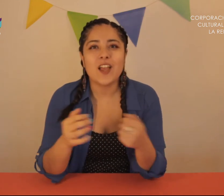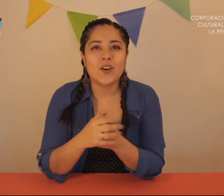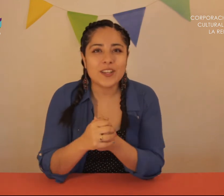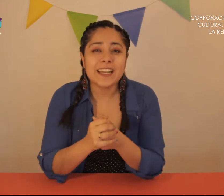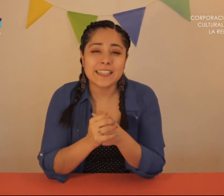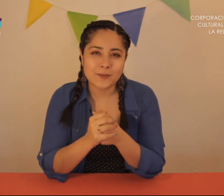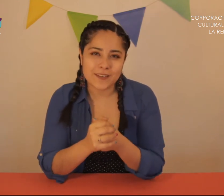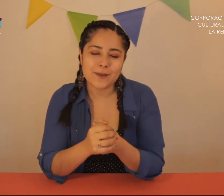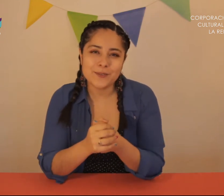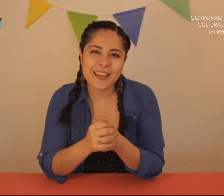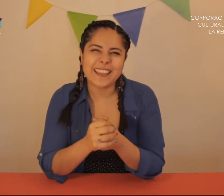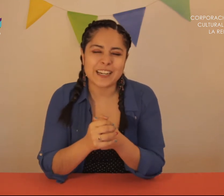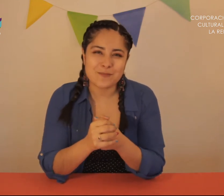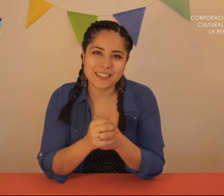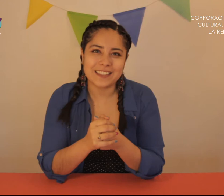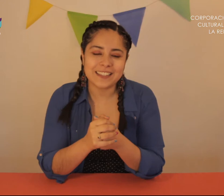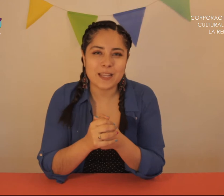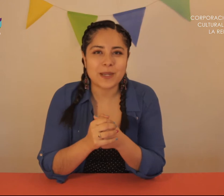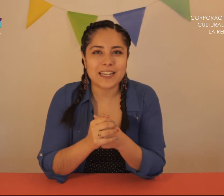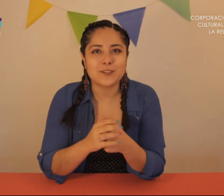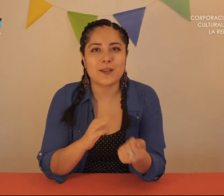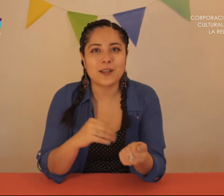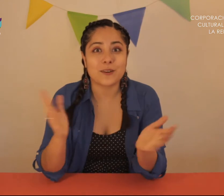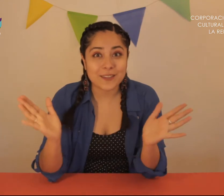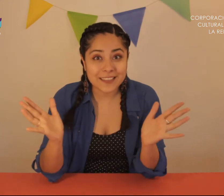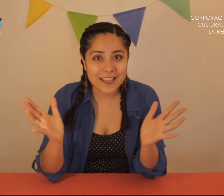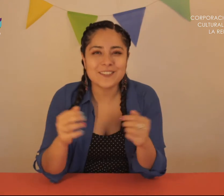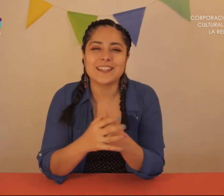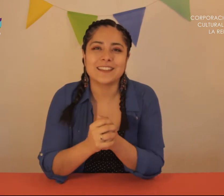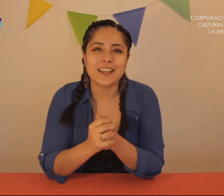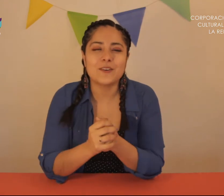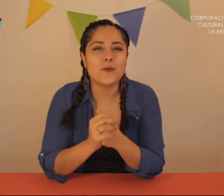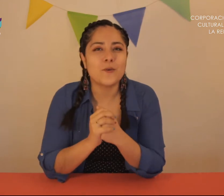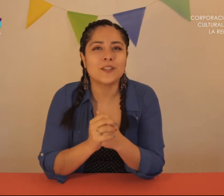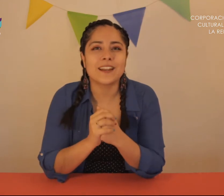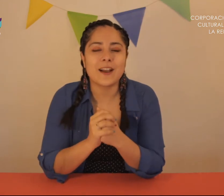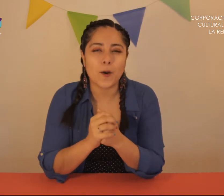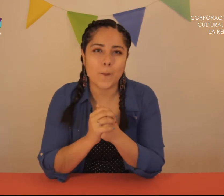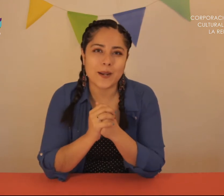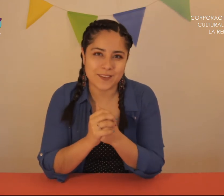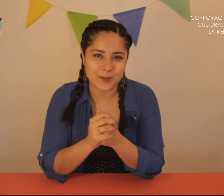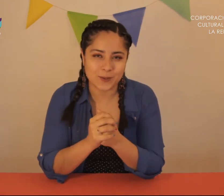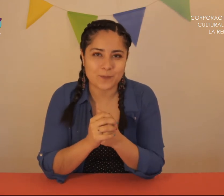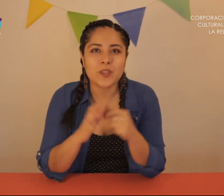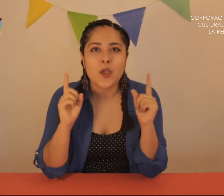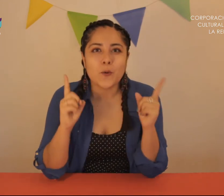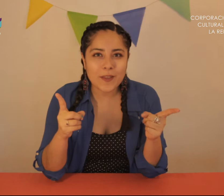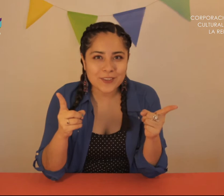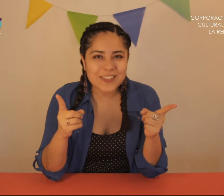Hoy, en esta nueva cápsula de herramientas teatrales para niños de 4 a 90 años, les traigo un trabajo maravilloso. Cuentos